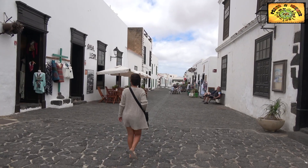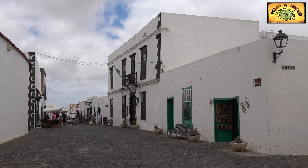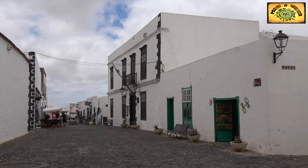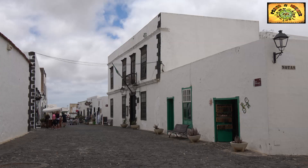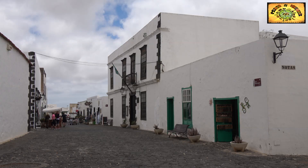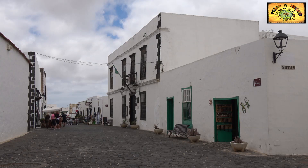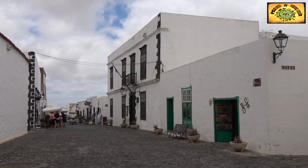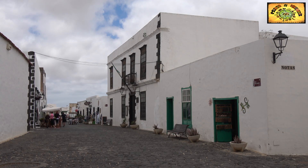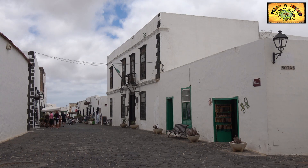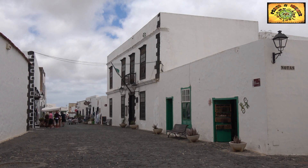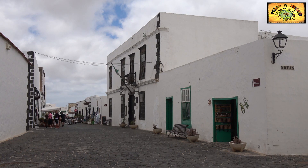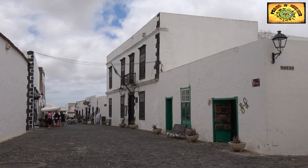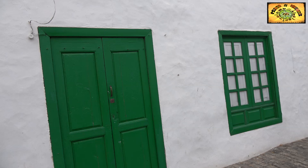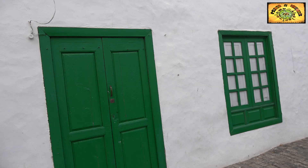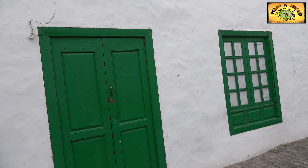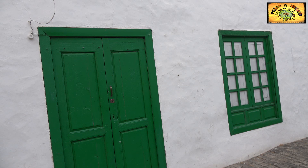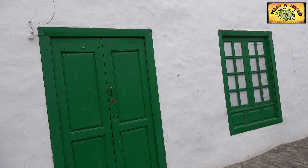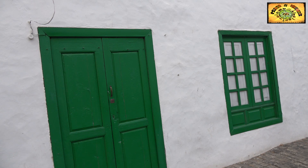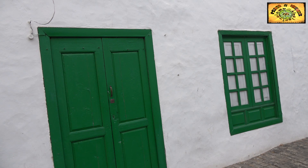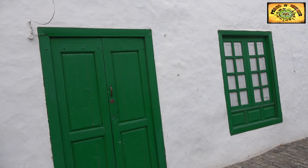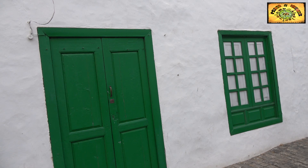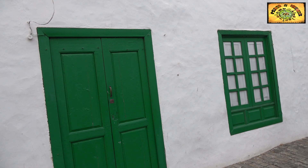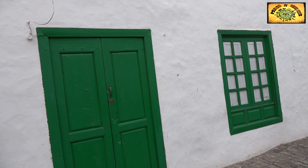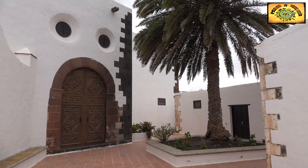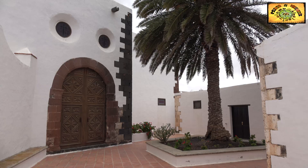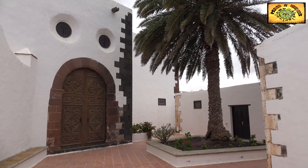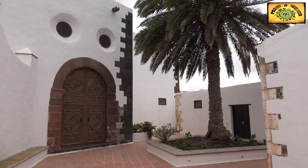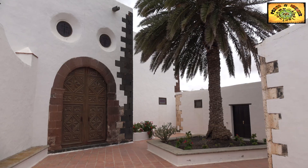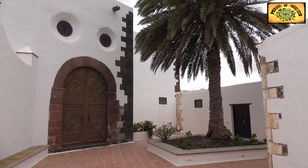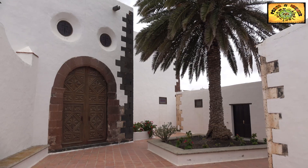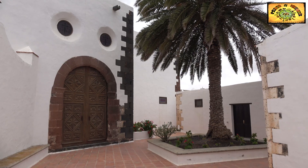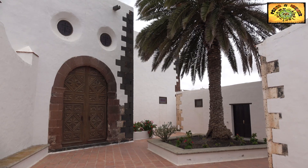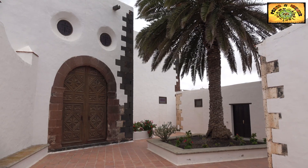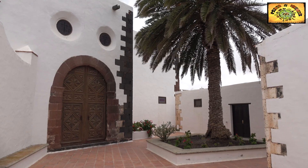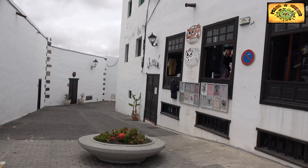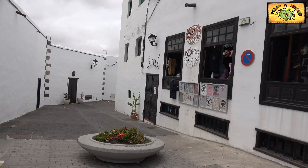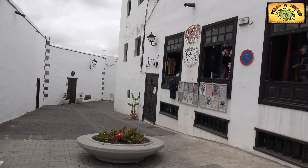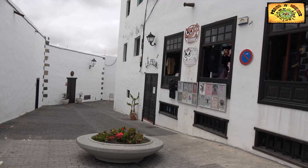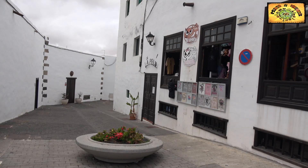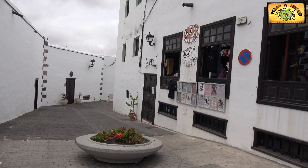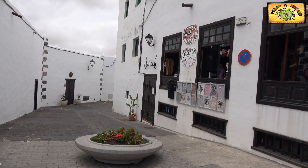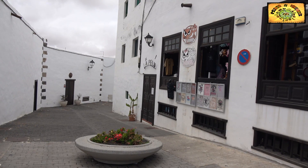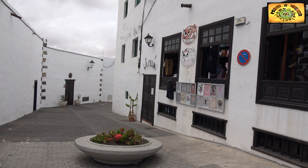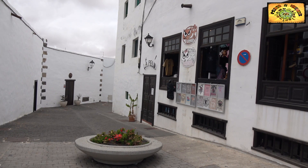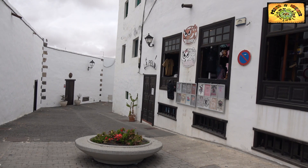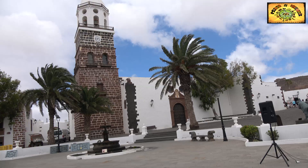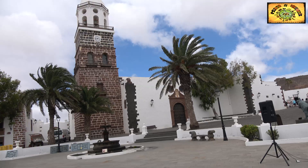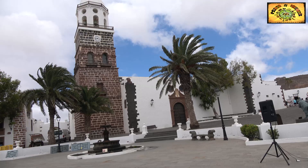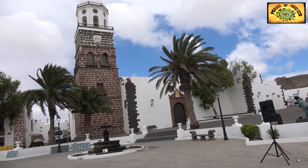Y tomarse fotos. No os olvidéis de tomar fotos ahí con las fachadas. Eso lo podéis hacer cualquier día menos el domingo, porque